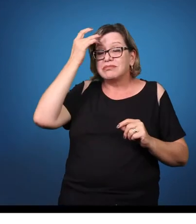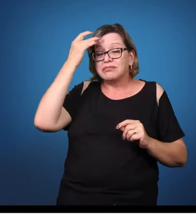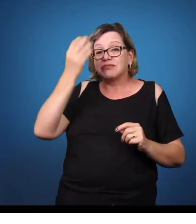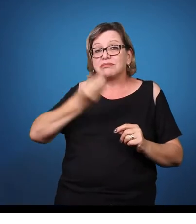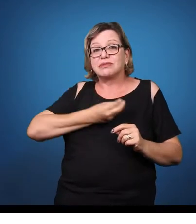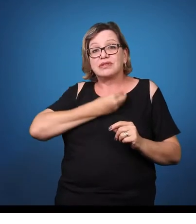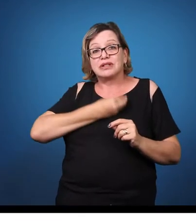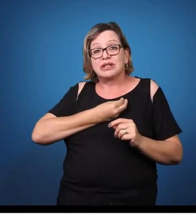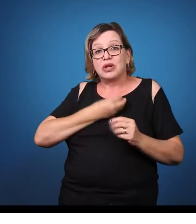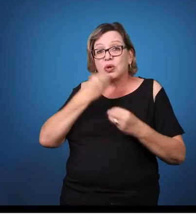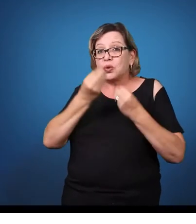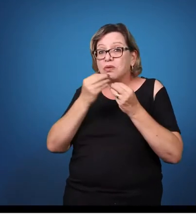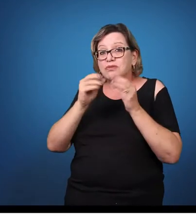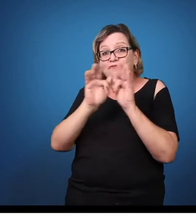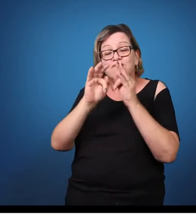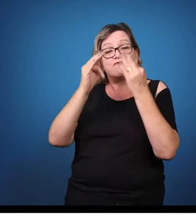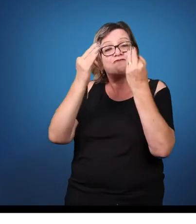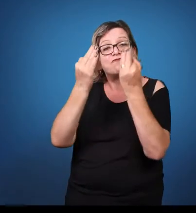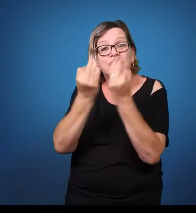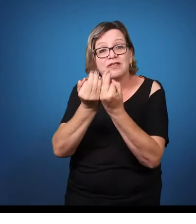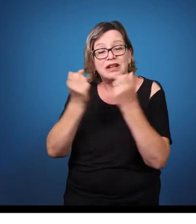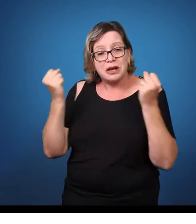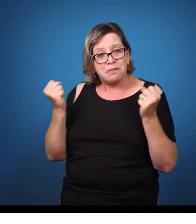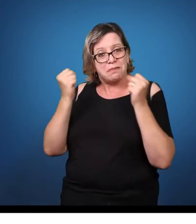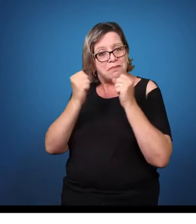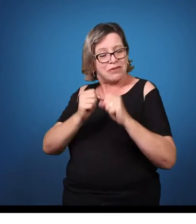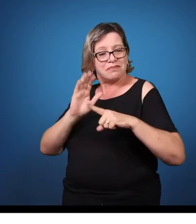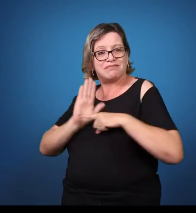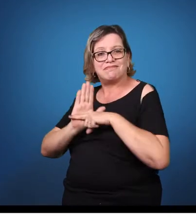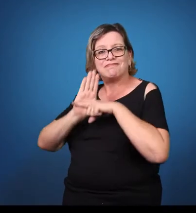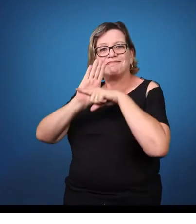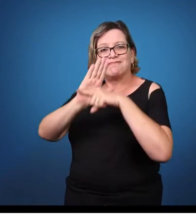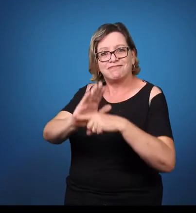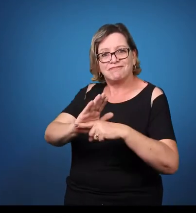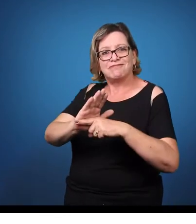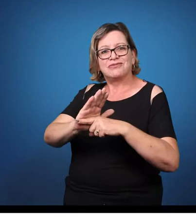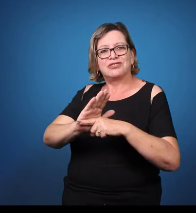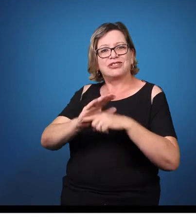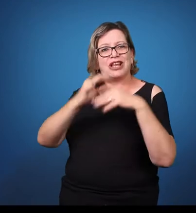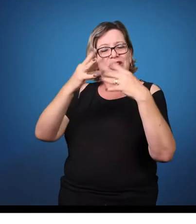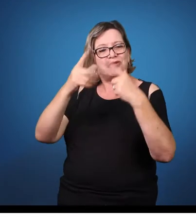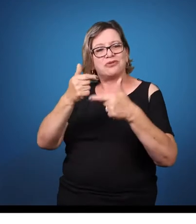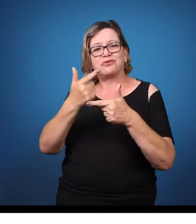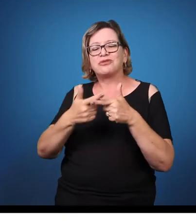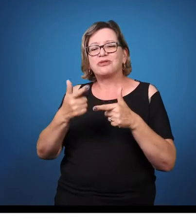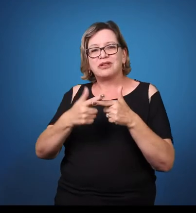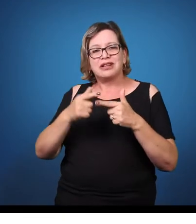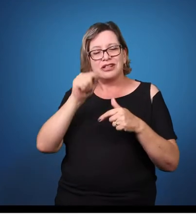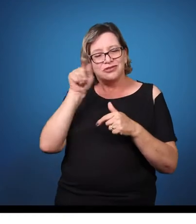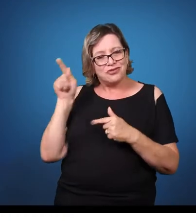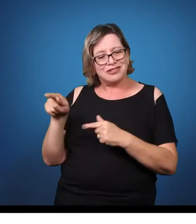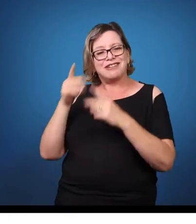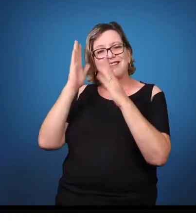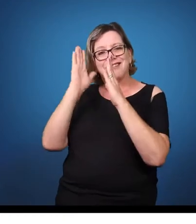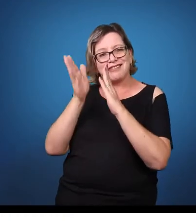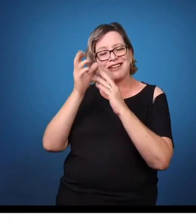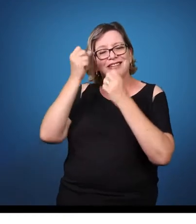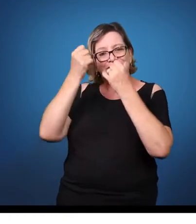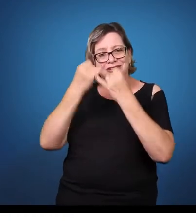ela tem um peso muito forte quando a pessoa apresenta uma necessidade